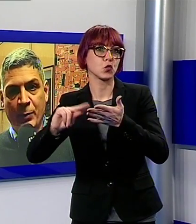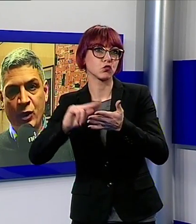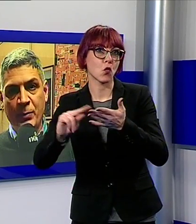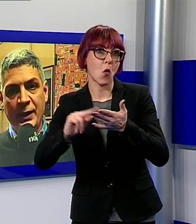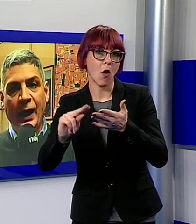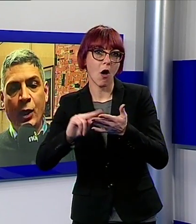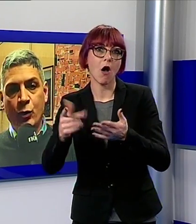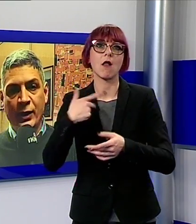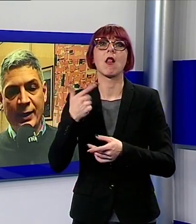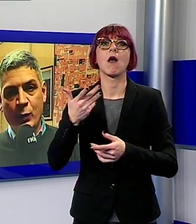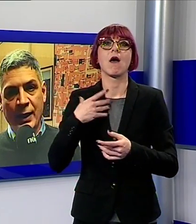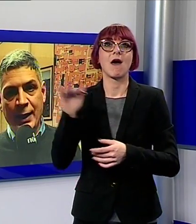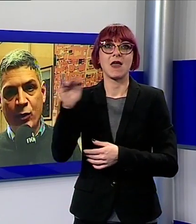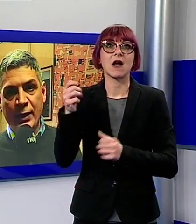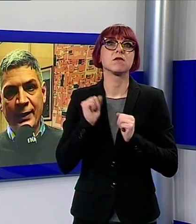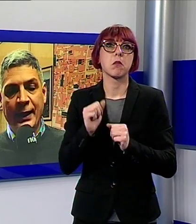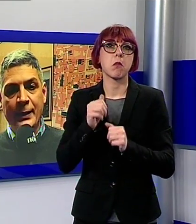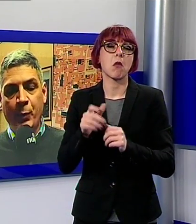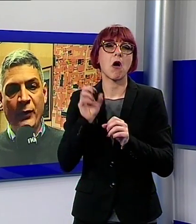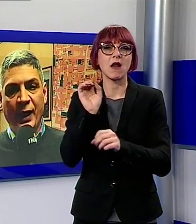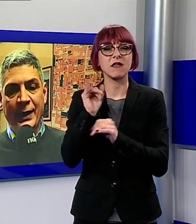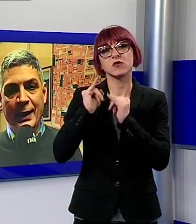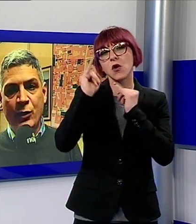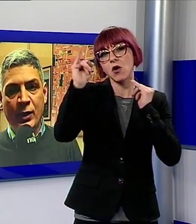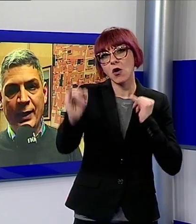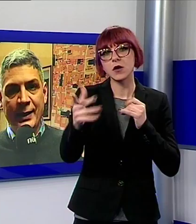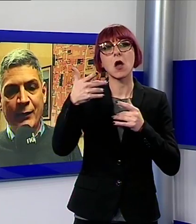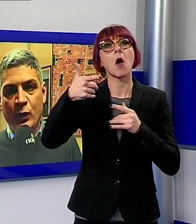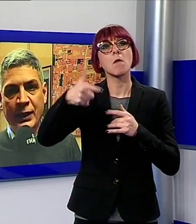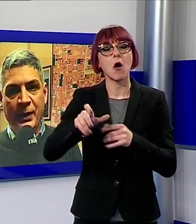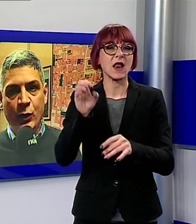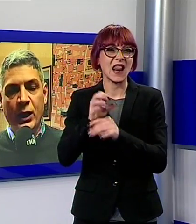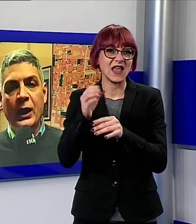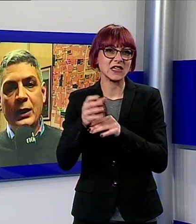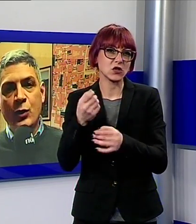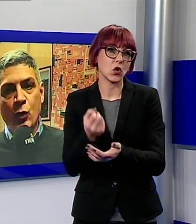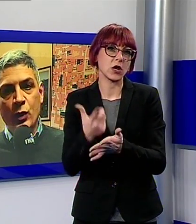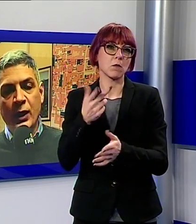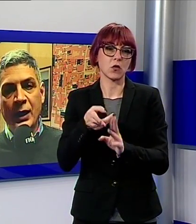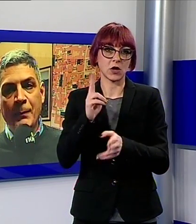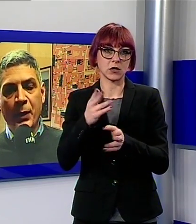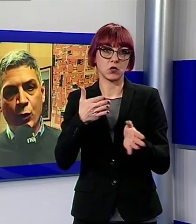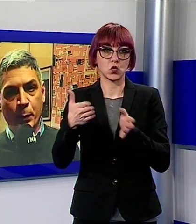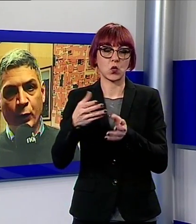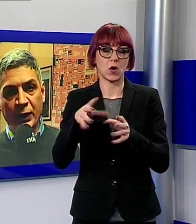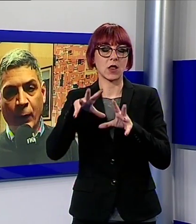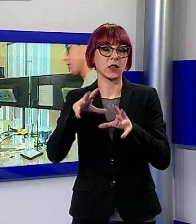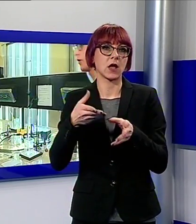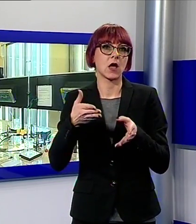possibilità di uscire a seguire delle lezioni a distanza e poi fare delle lezioni intensive durante i periodi di non impegno sportivo il